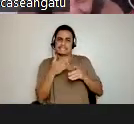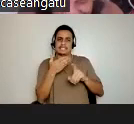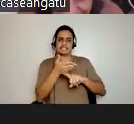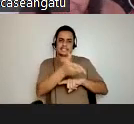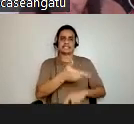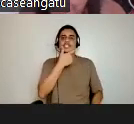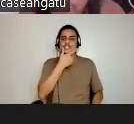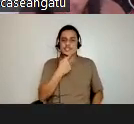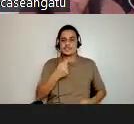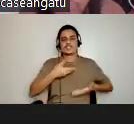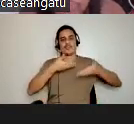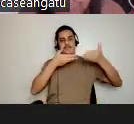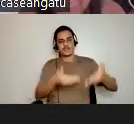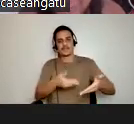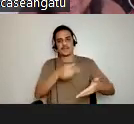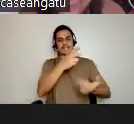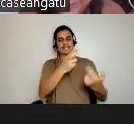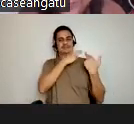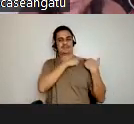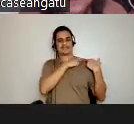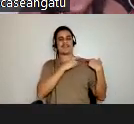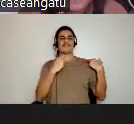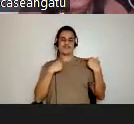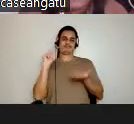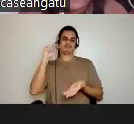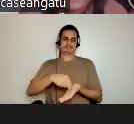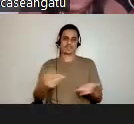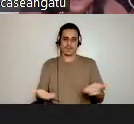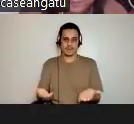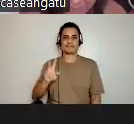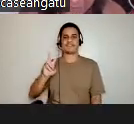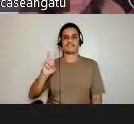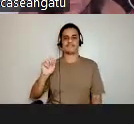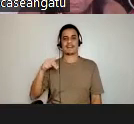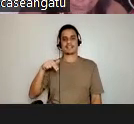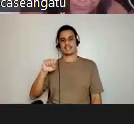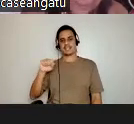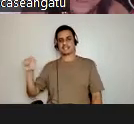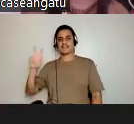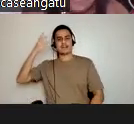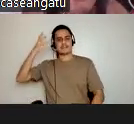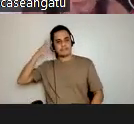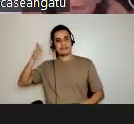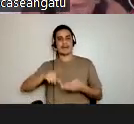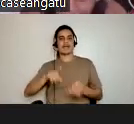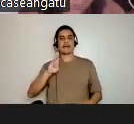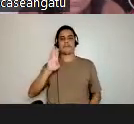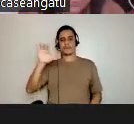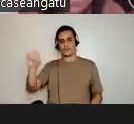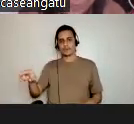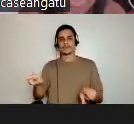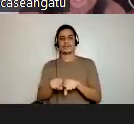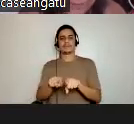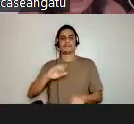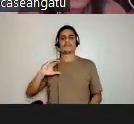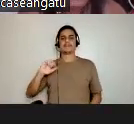convite. Ela é responsável de eu estar aqui, está certo? A Vanessa, que vai fazer a fala. Bruno, a Carolina, que fez todos